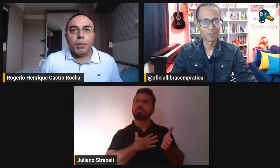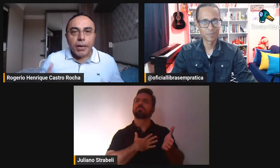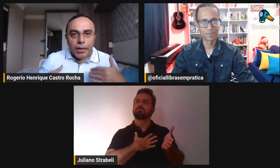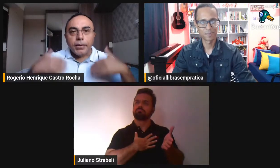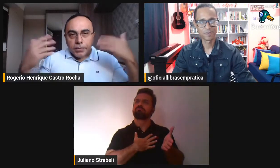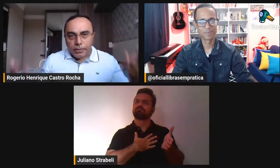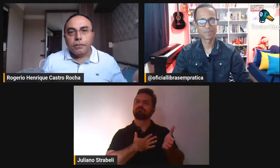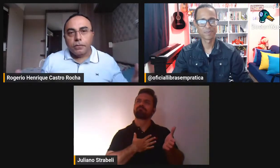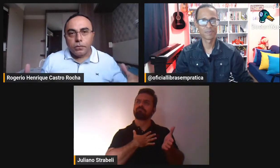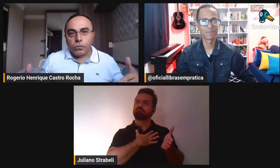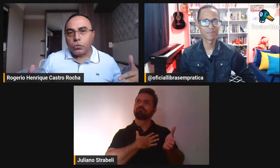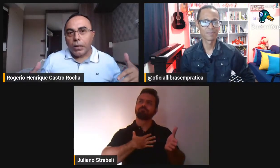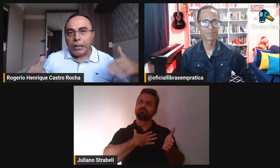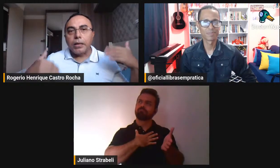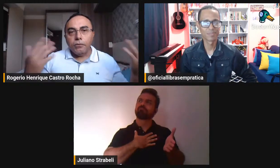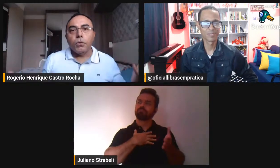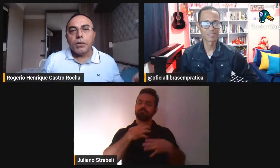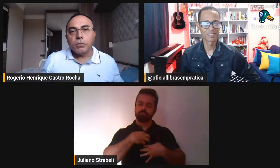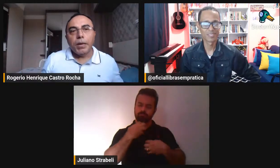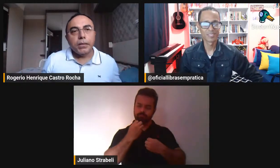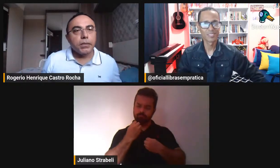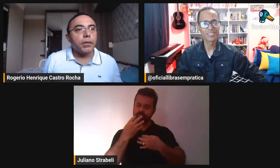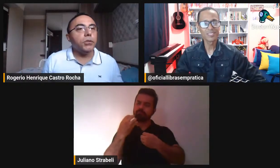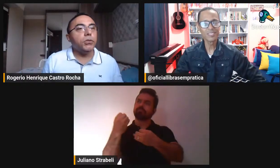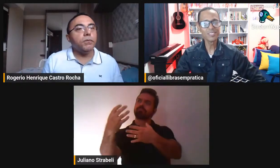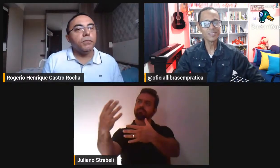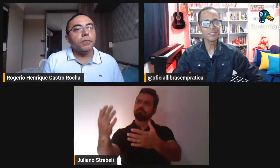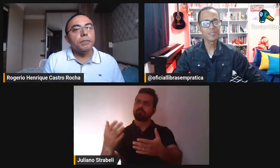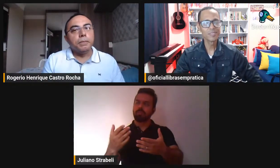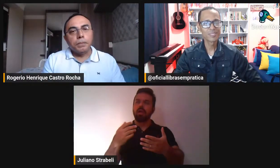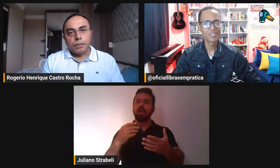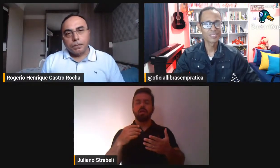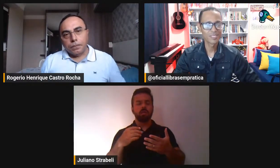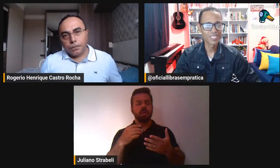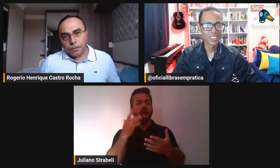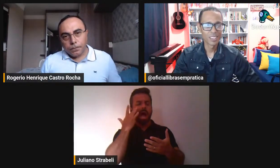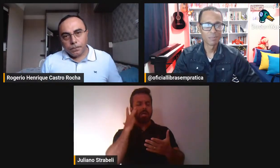tido essa experiência. Cada livro é uma experiência que a gente vive.